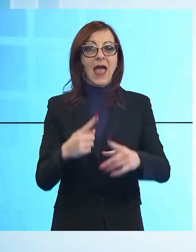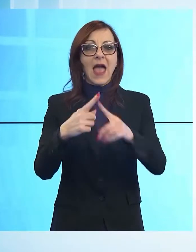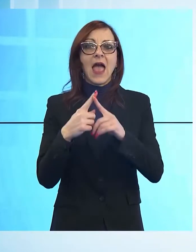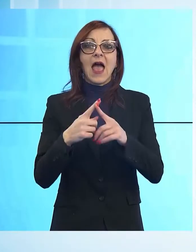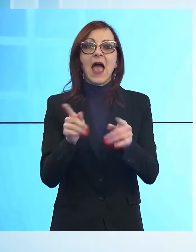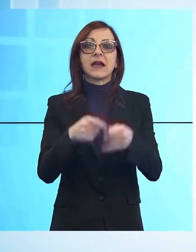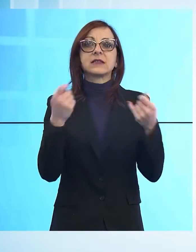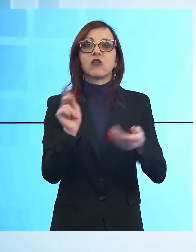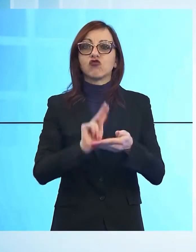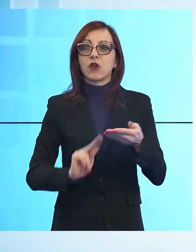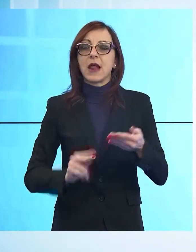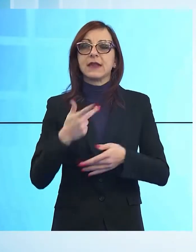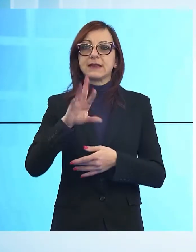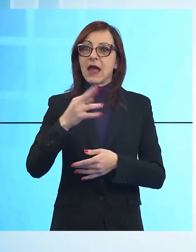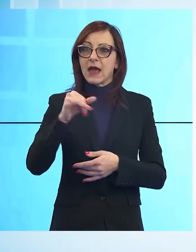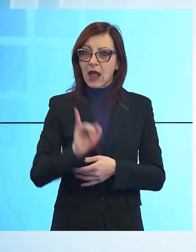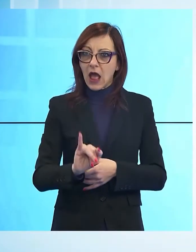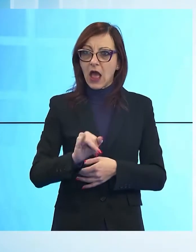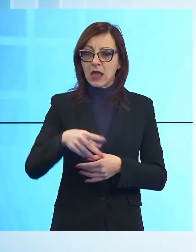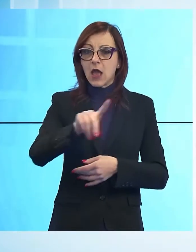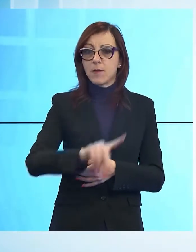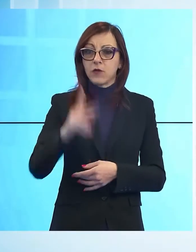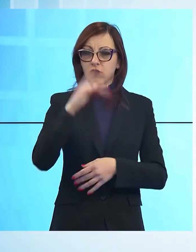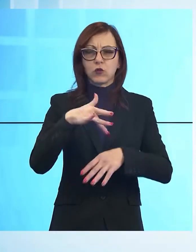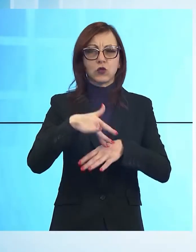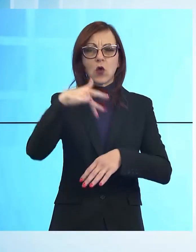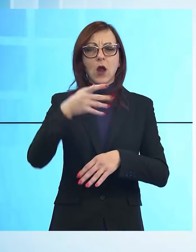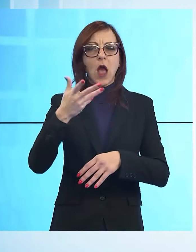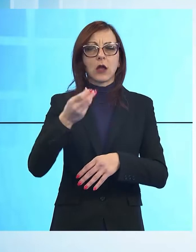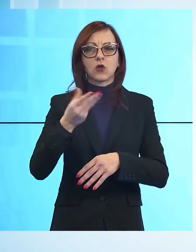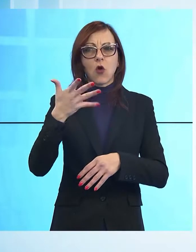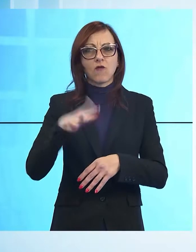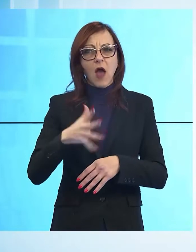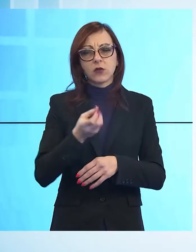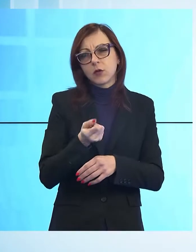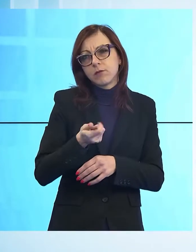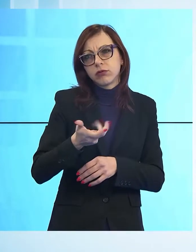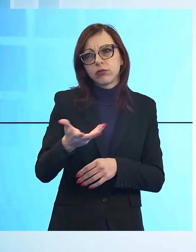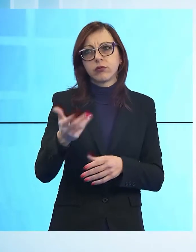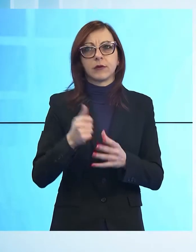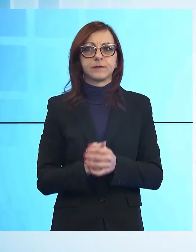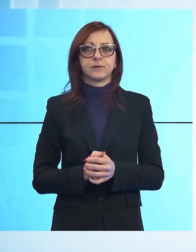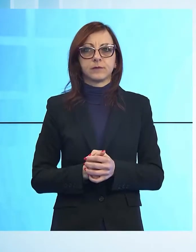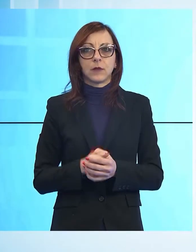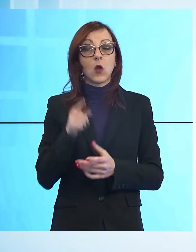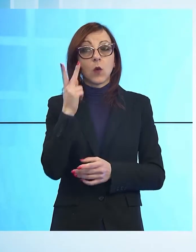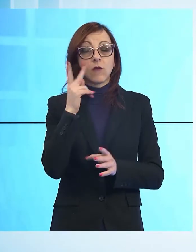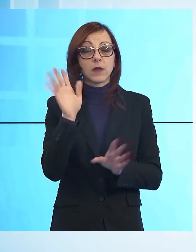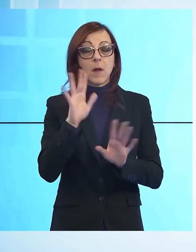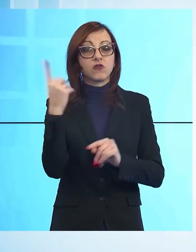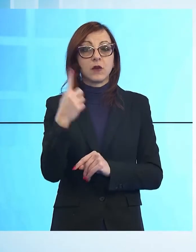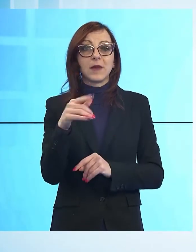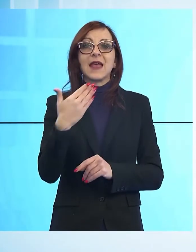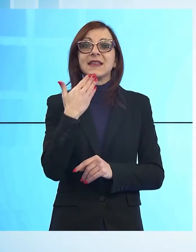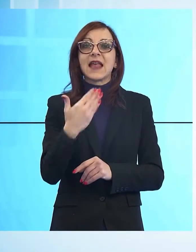territorio provinciale, sia come esponente del PD che come rappresentante delle istituzioni comunitarie. Qui lo vediamo a Sant'Anna di Stazema nel